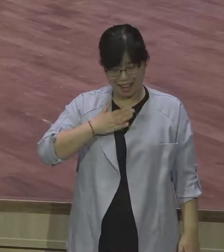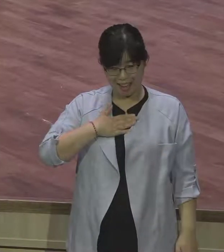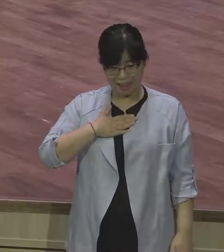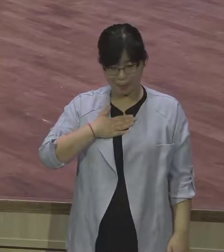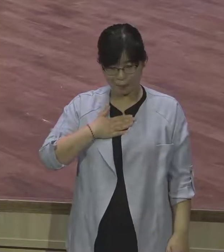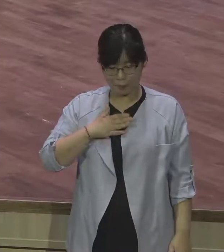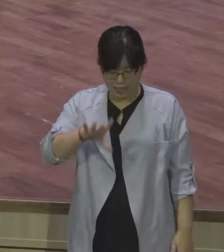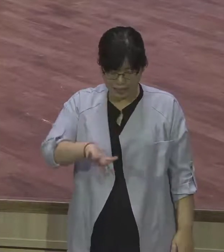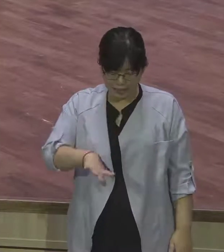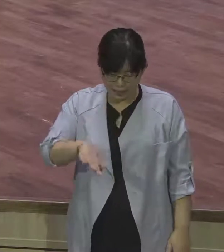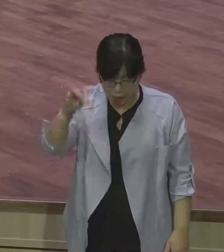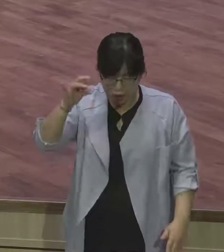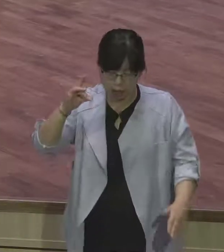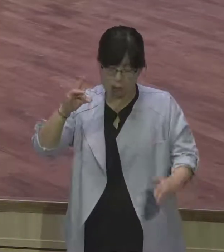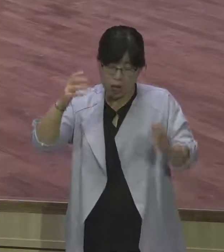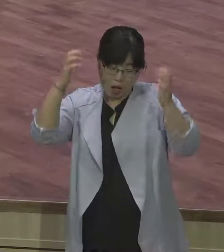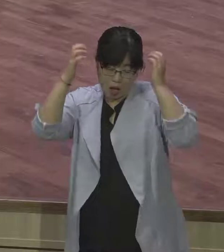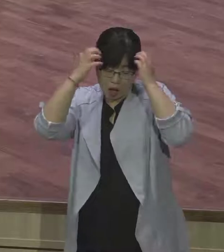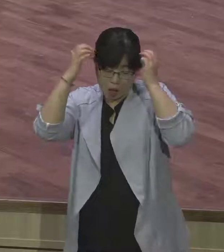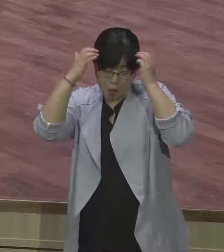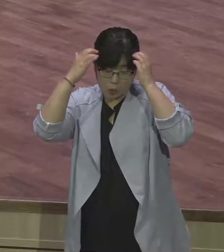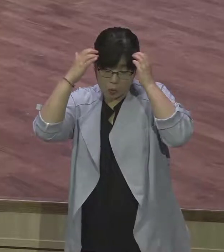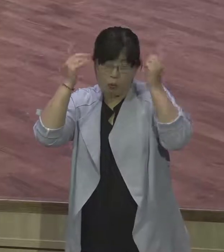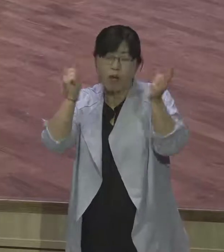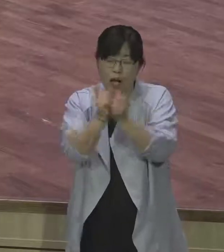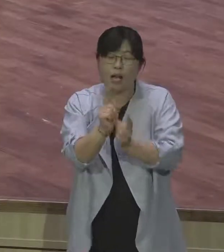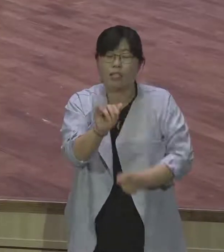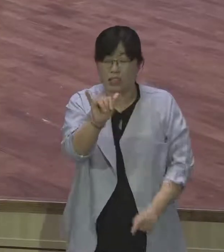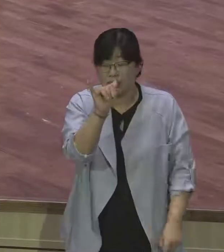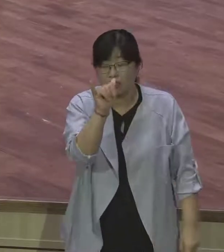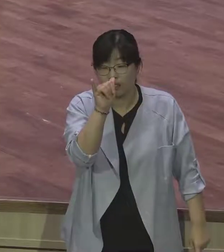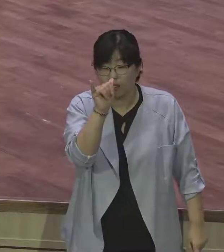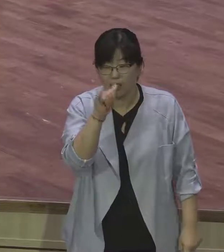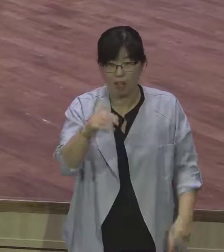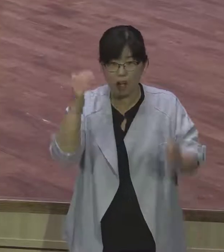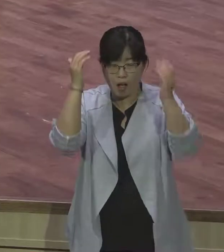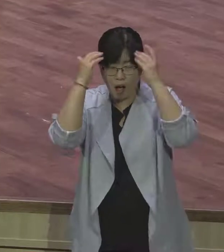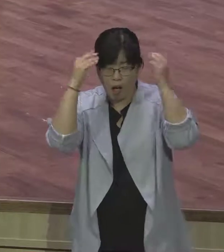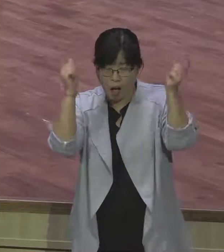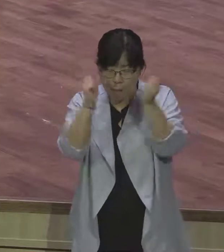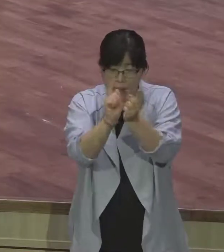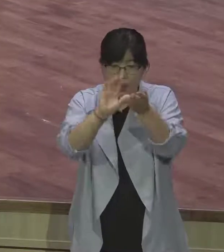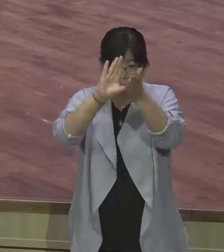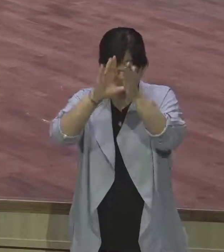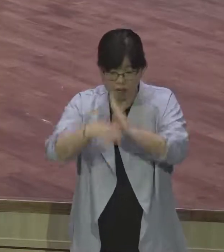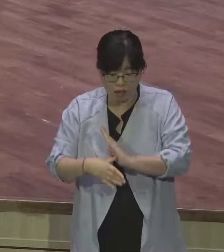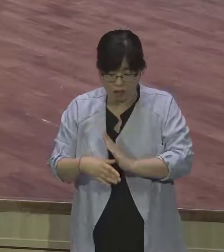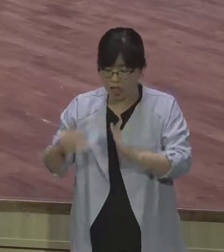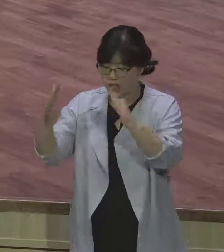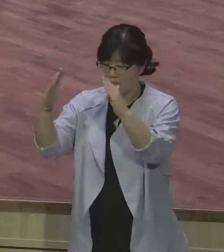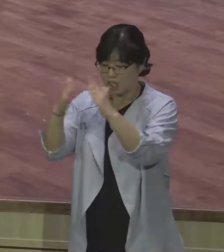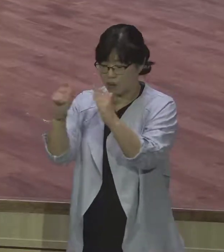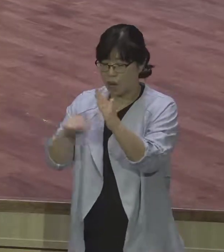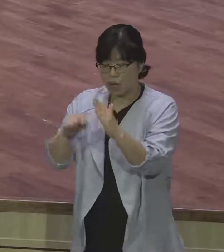연단을 받으면서 하나님 앞에 기도하게 되잖아요. 기도하러 나와 있어요. 집에서 뭐 기도 됩니까? 교회에 나와서 기도하죠.